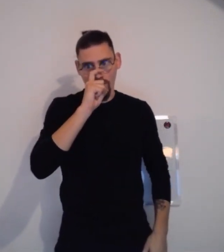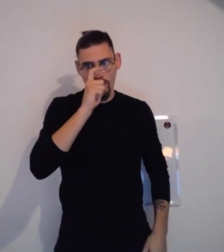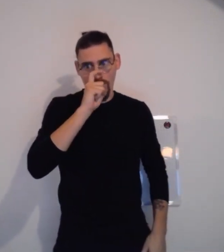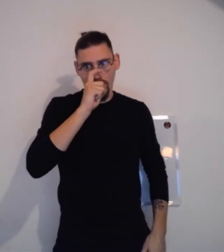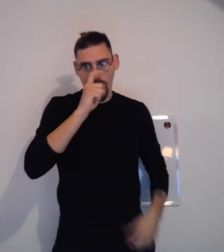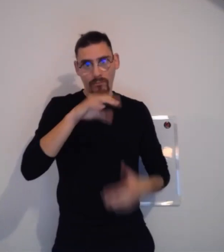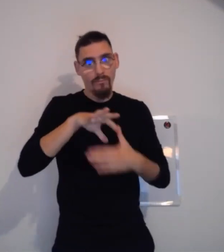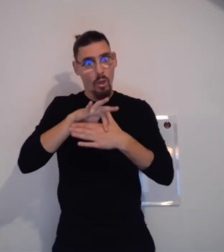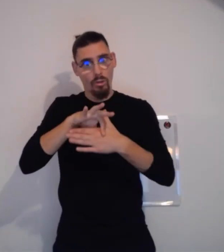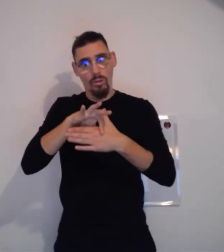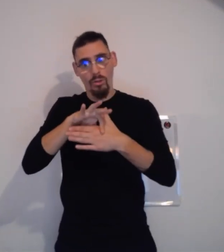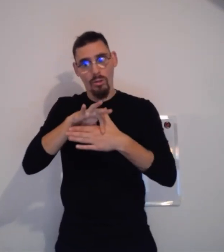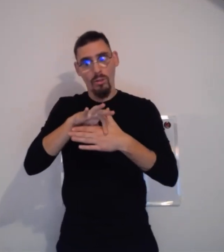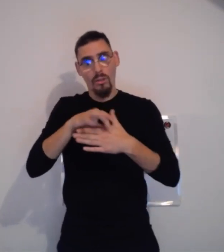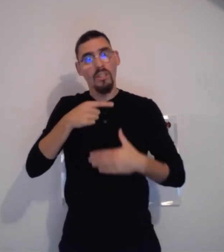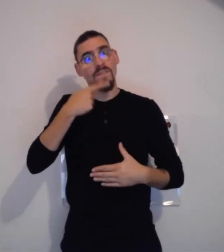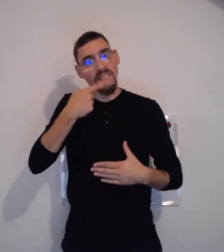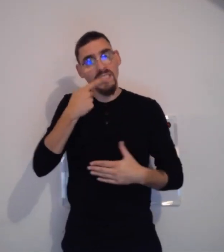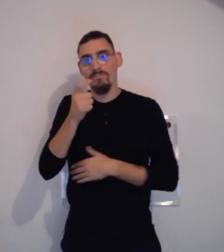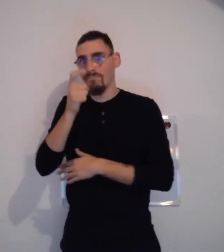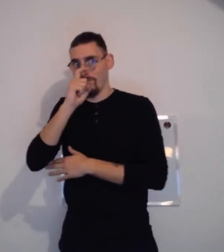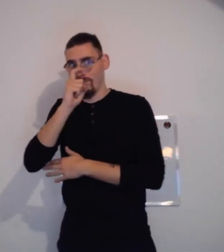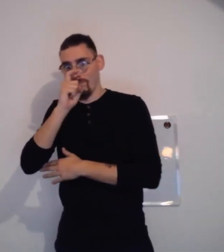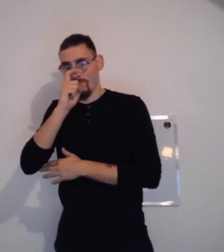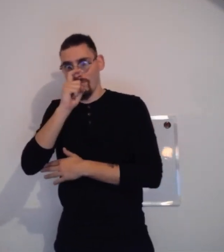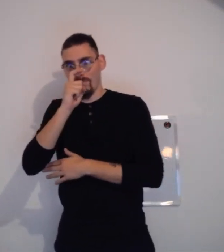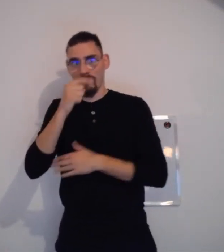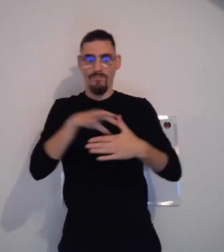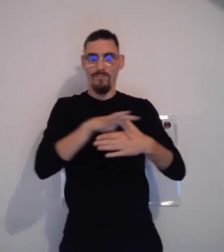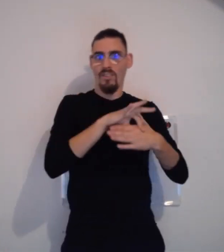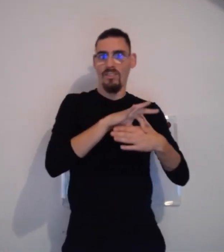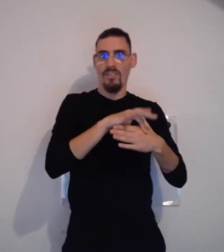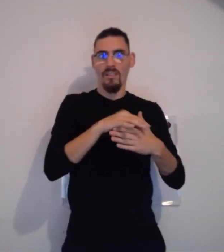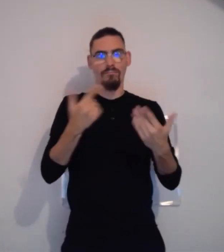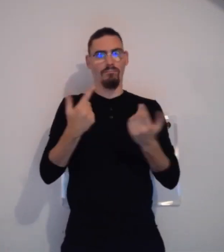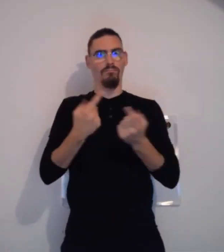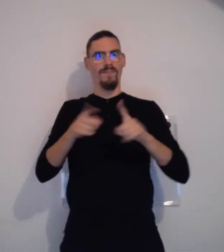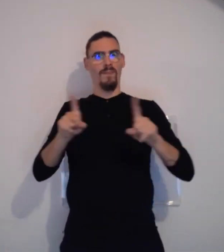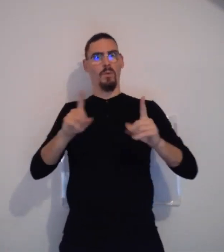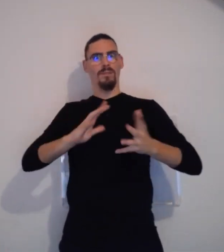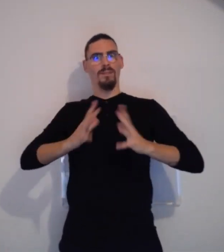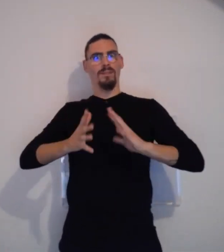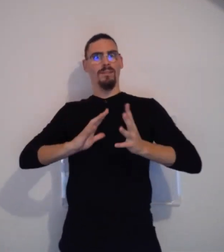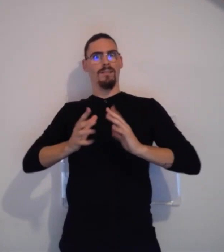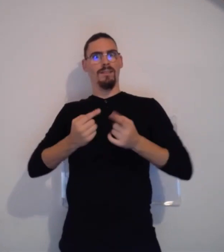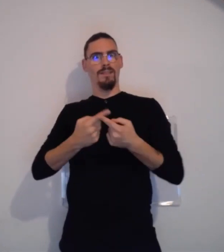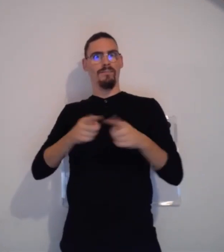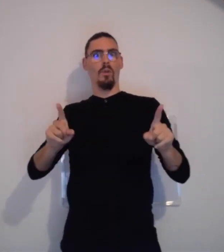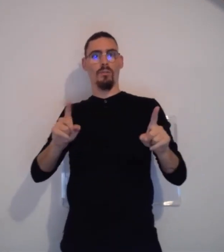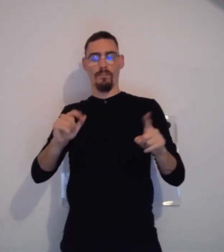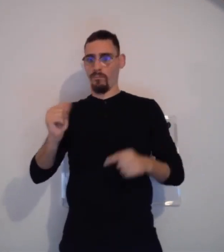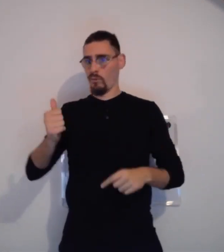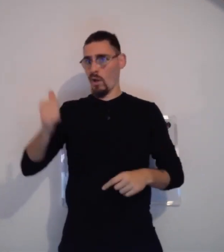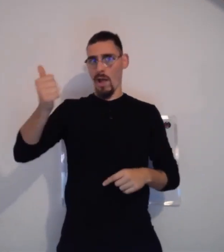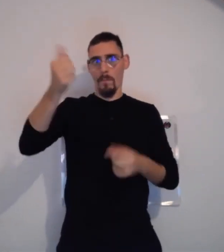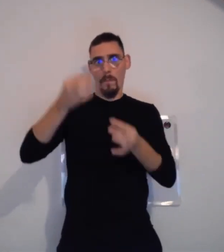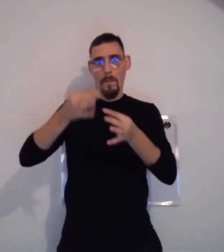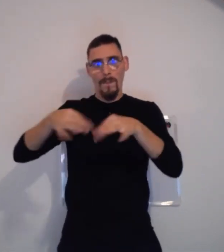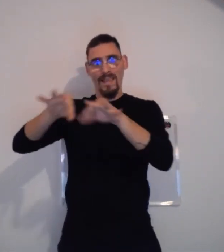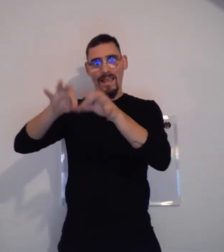donc, le Portugal, « e », vont utiliser ce signe, enfin disons qu'ils vont utiliser le terme de « viande »,